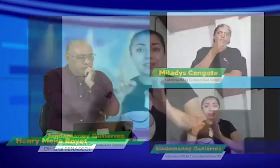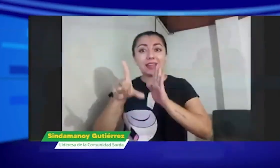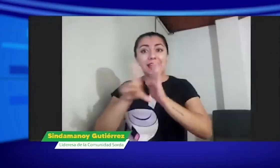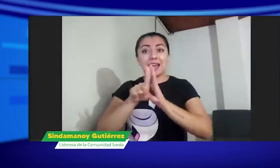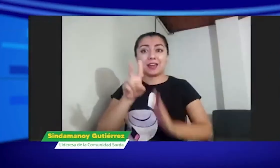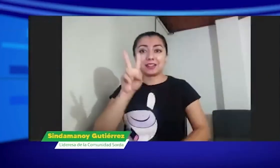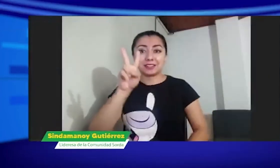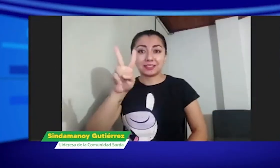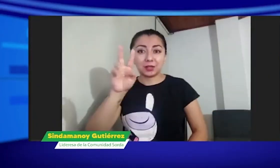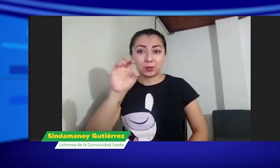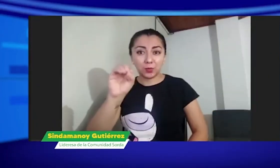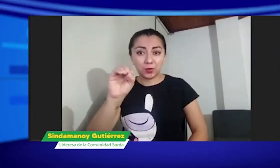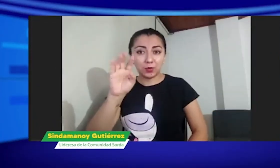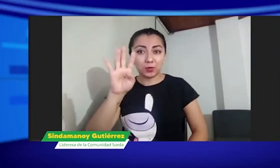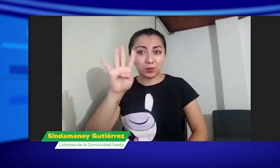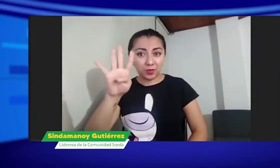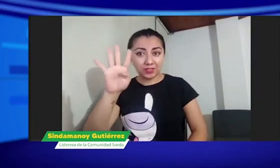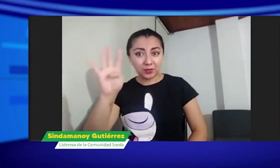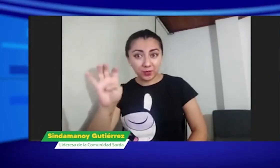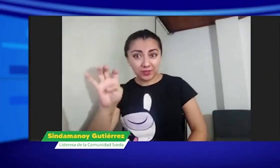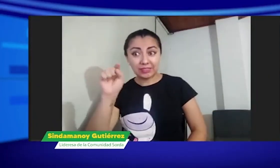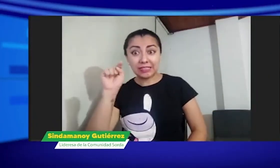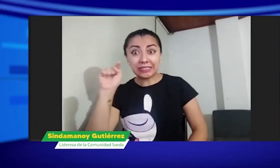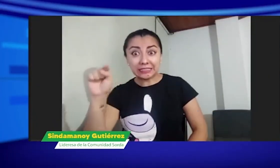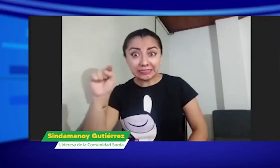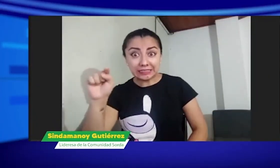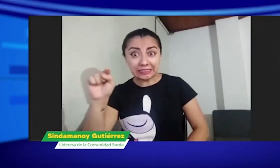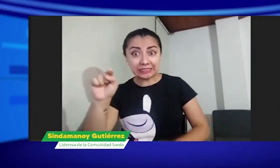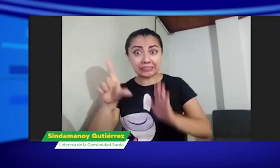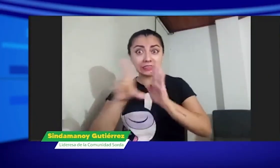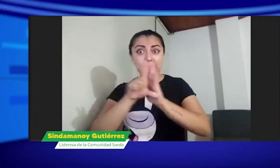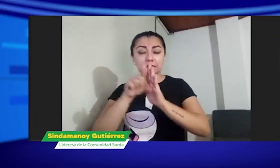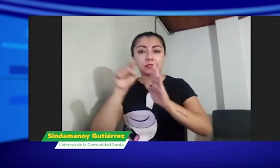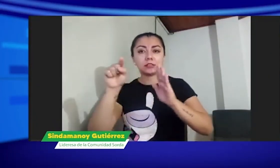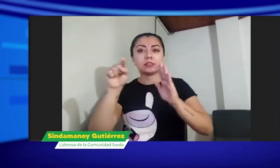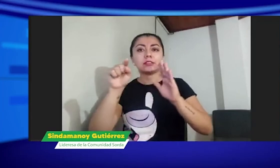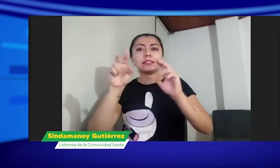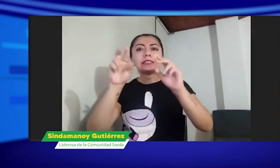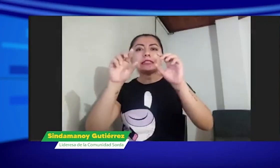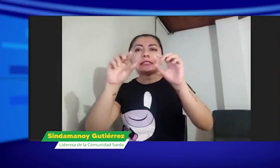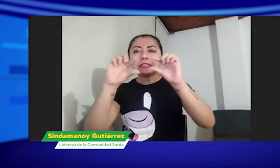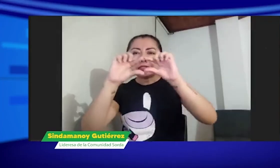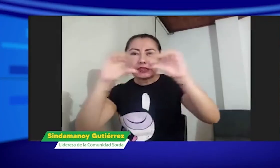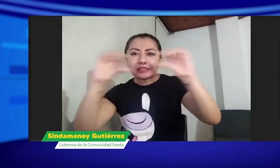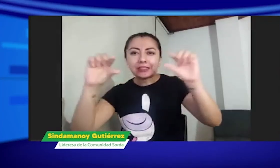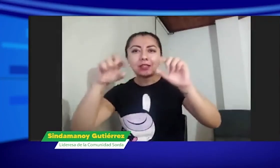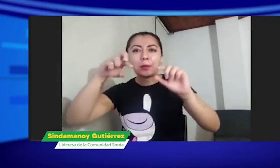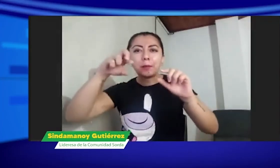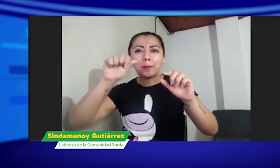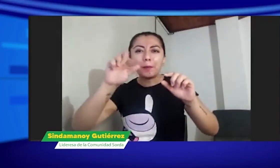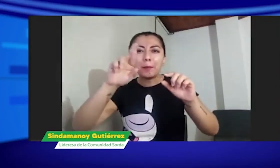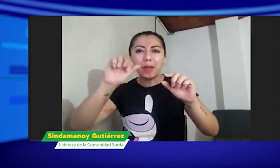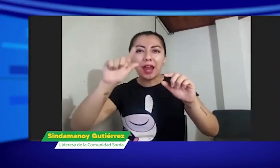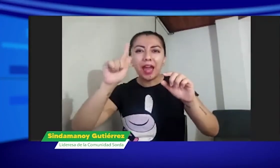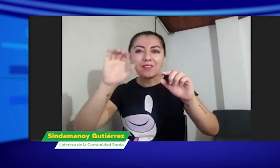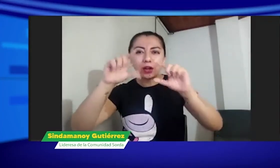en realidad en la ley 2049 dentro de la ley aparece un